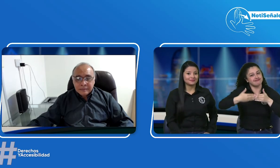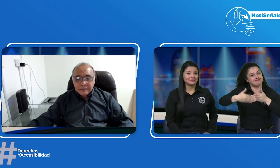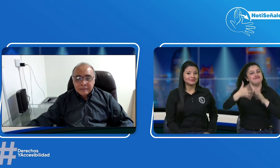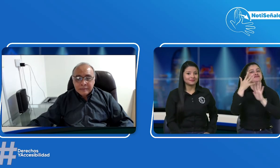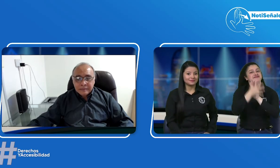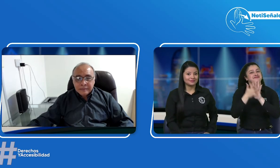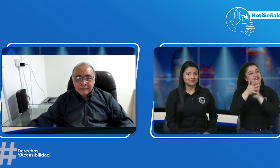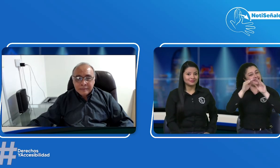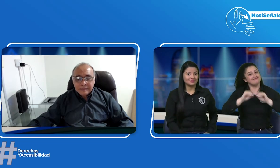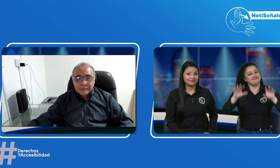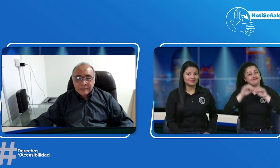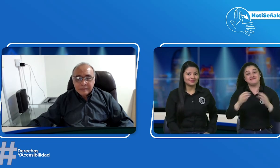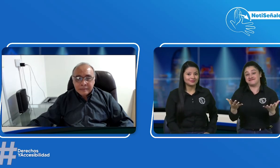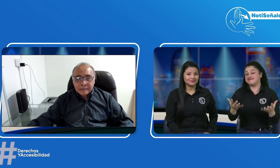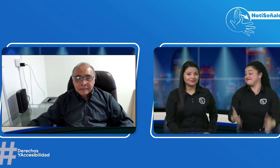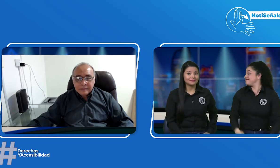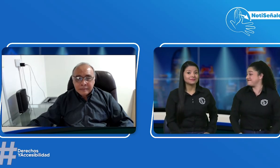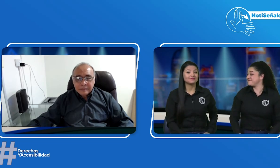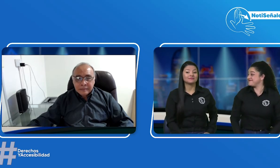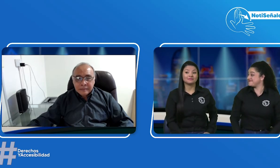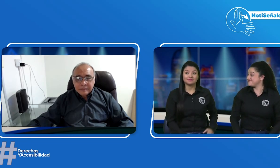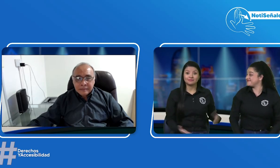que sigamos y que sigan viendo noticienales